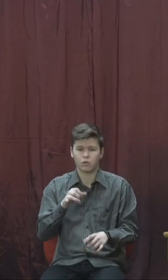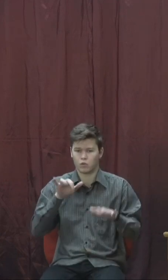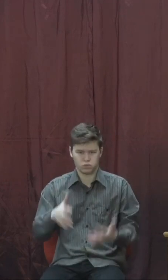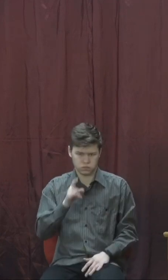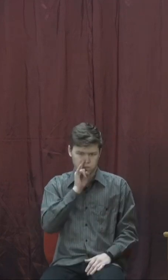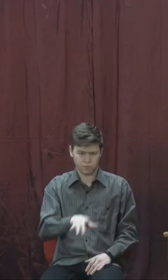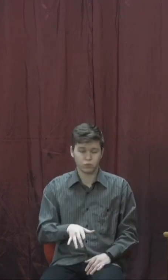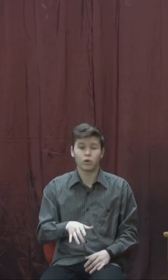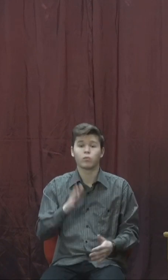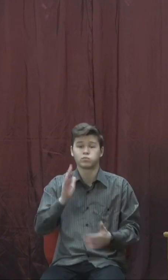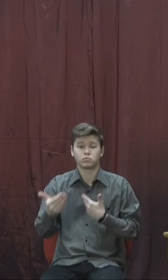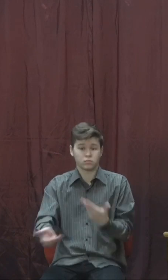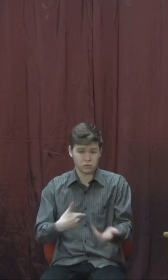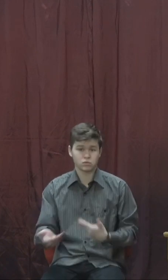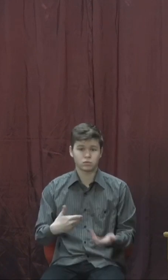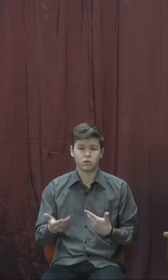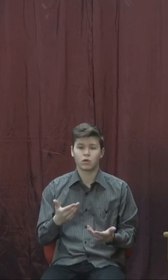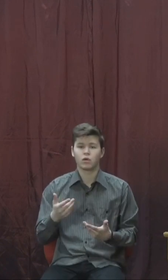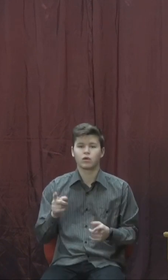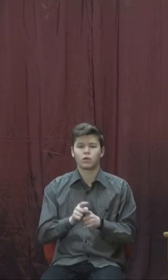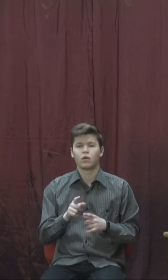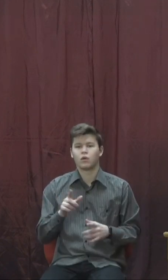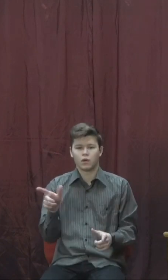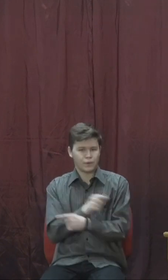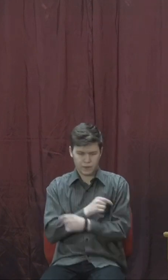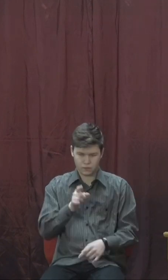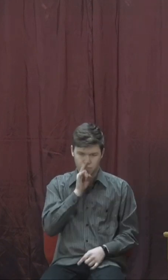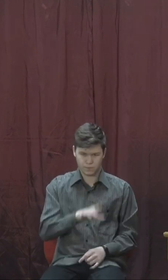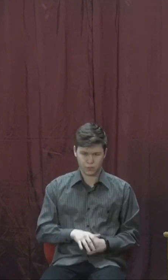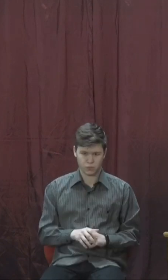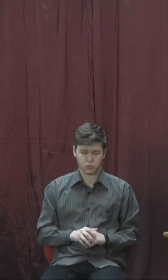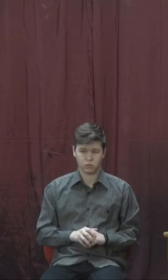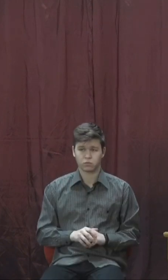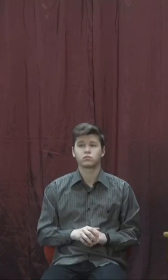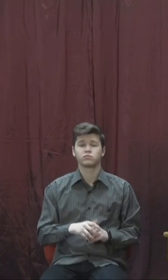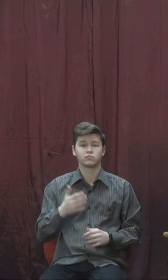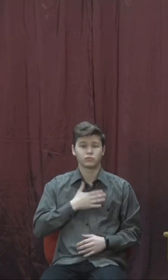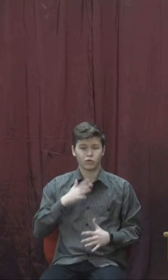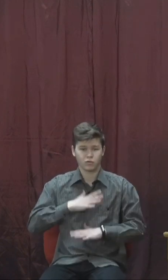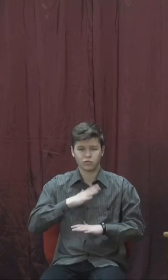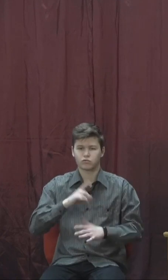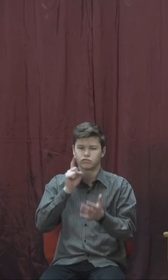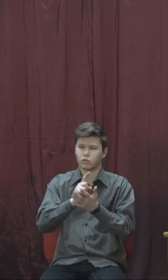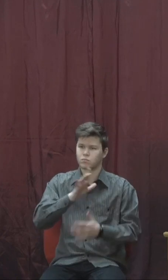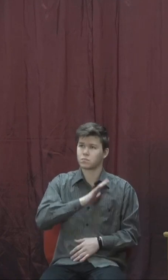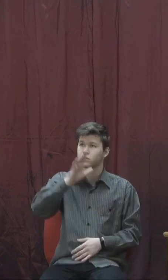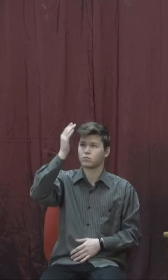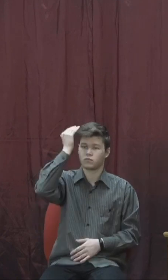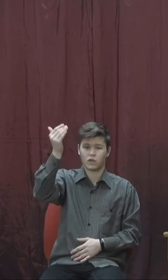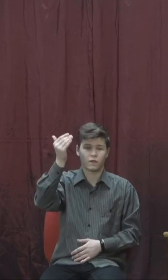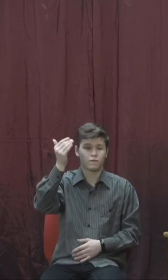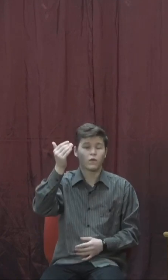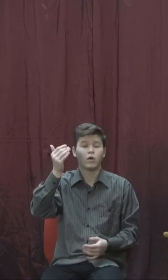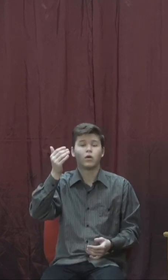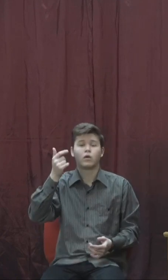потомляться, будуть ходити і не помучаться. Нехай наша надія буде на Бога. І ми